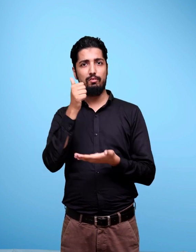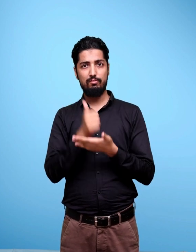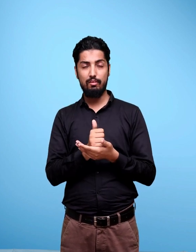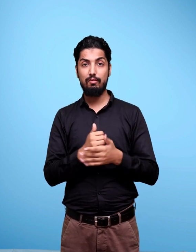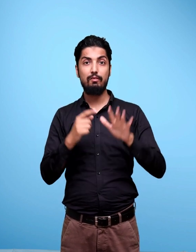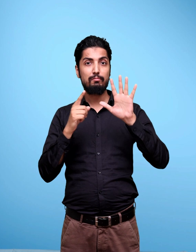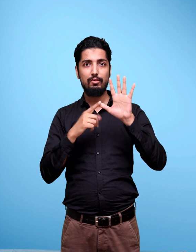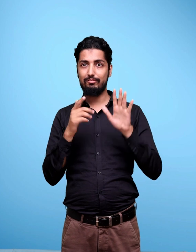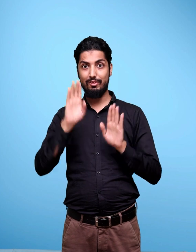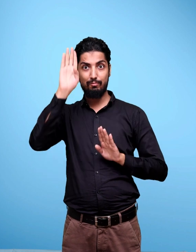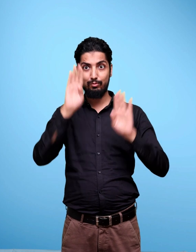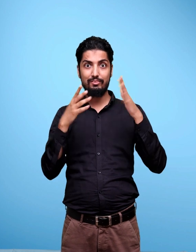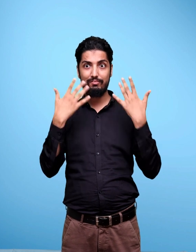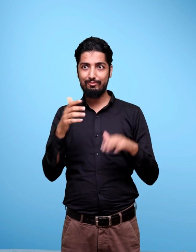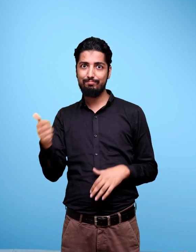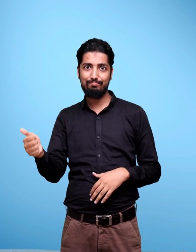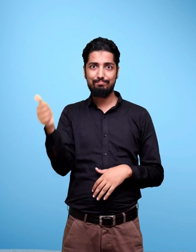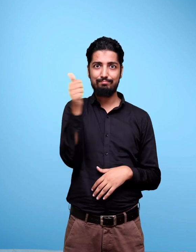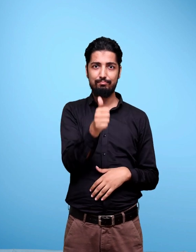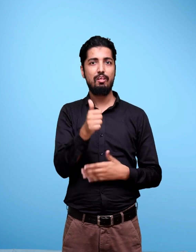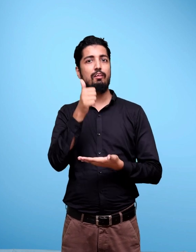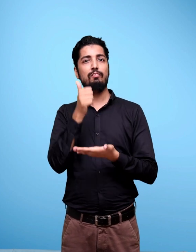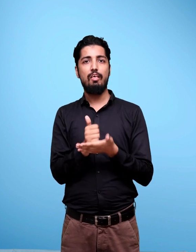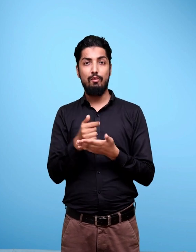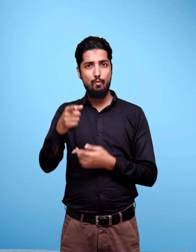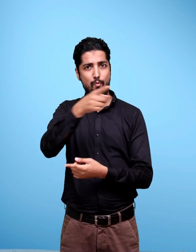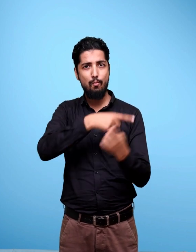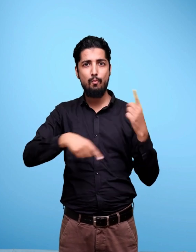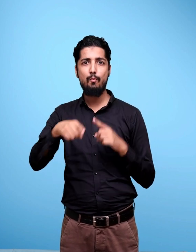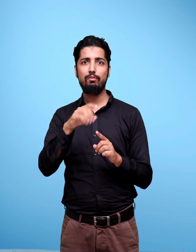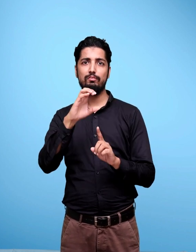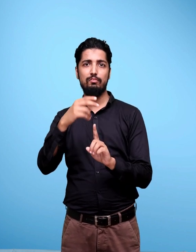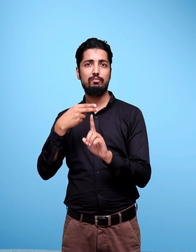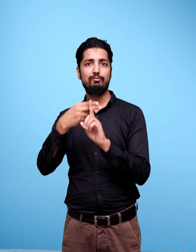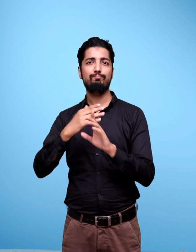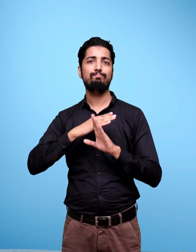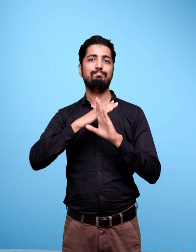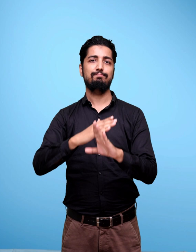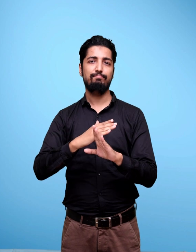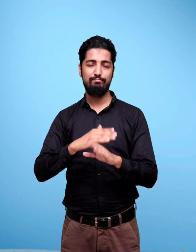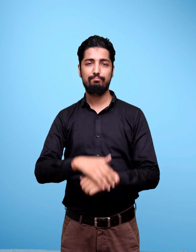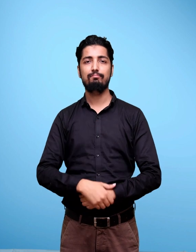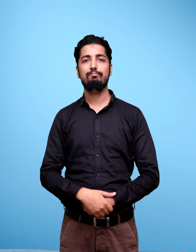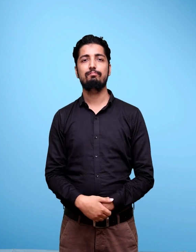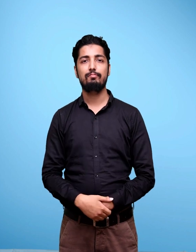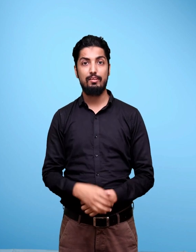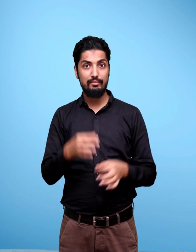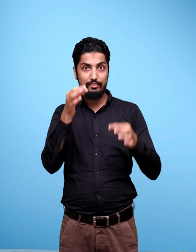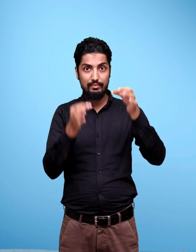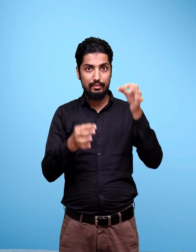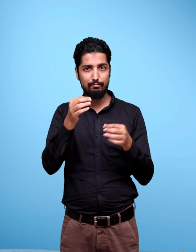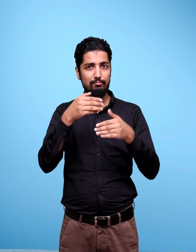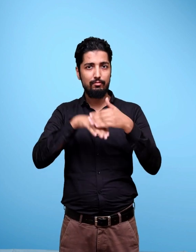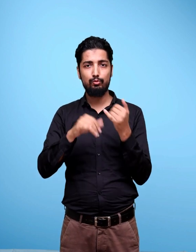Liberty Of Thought Expression Belief Faith And Worship